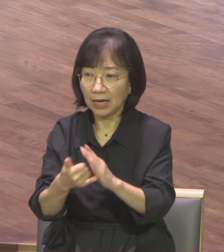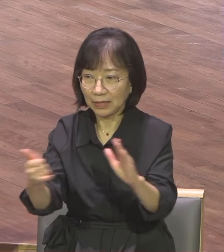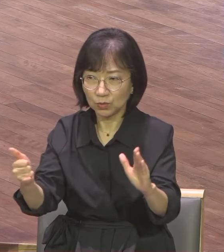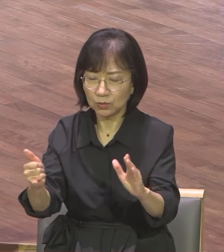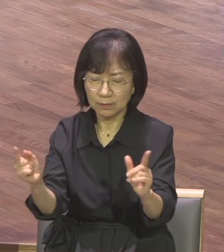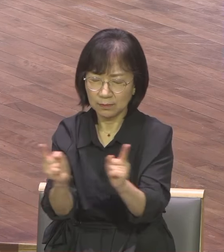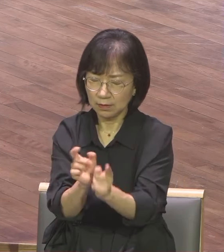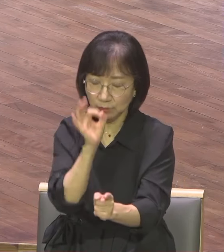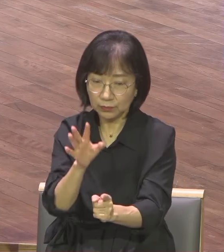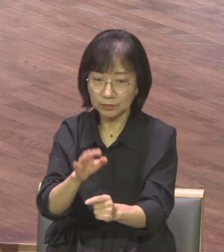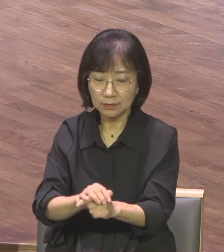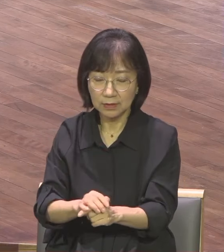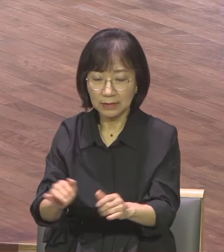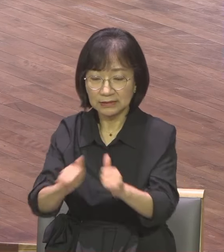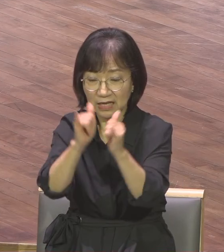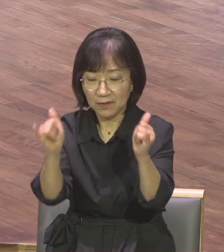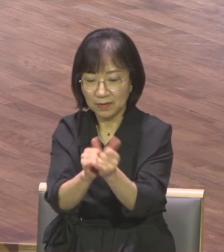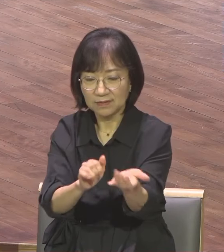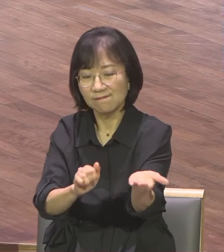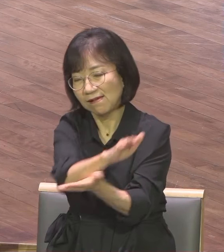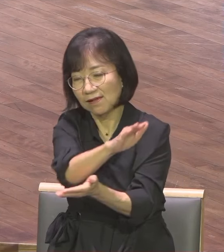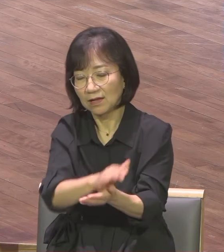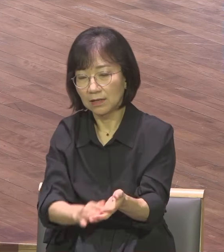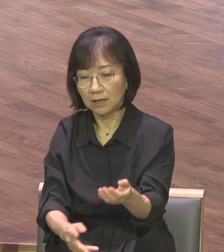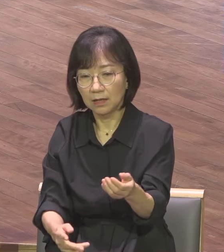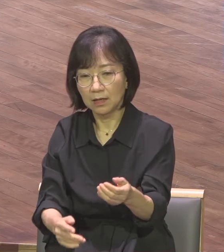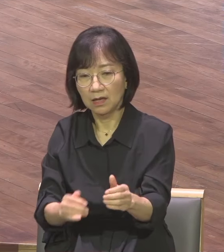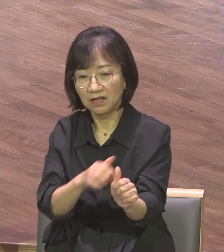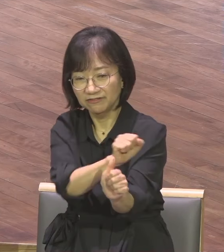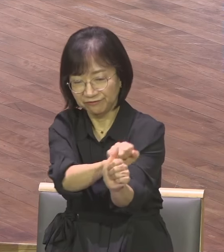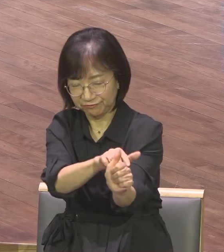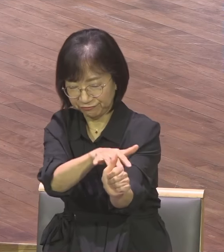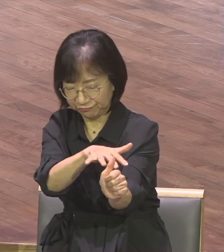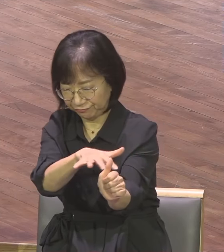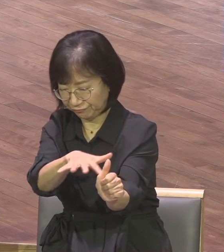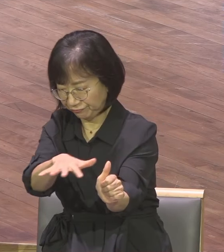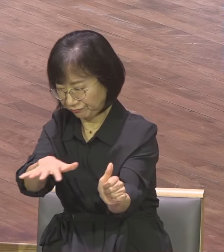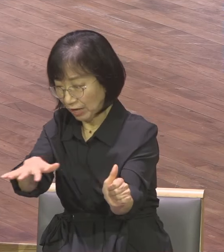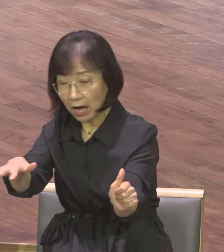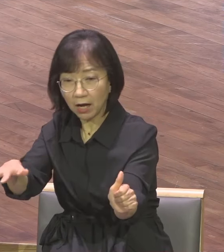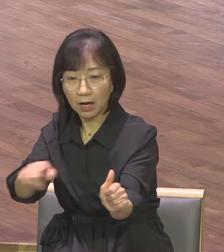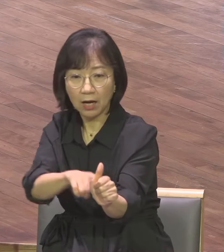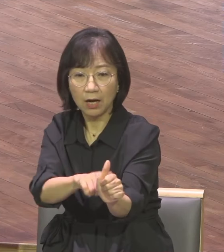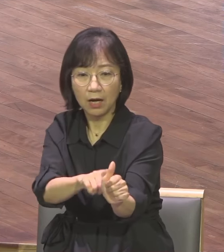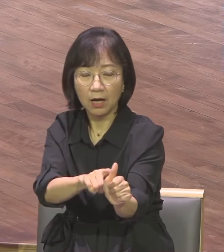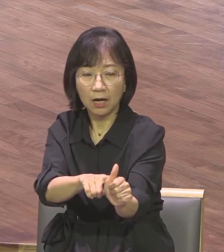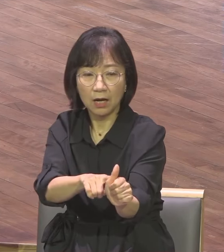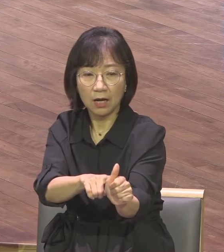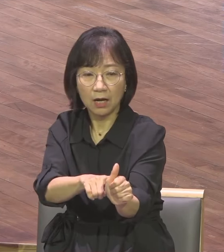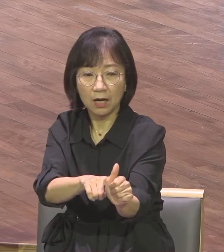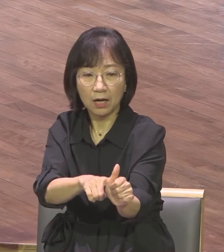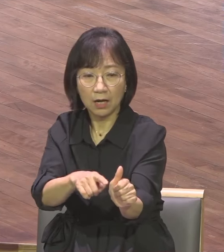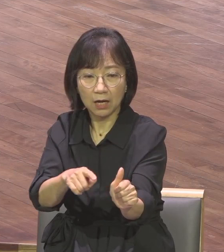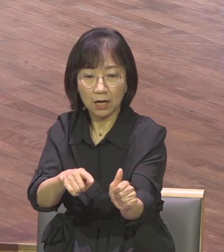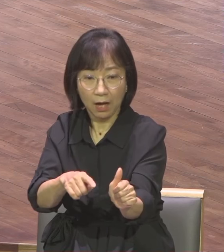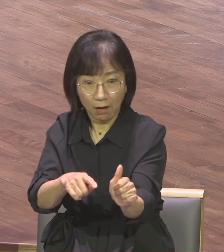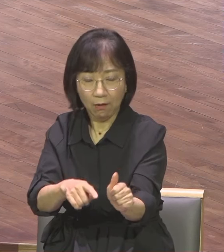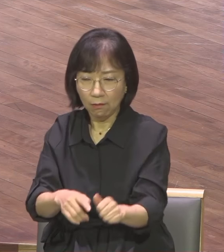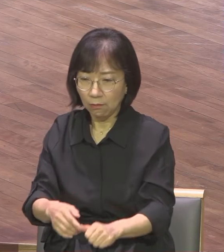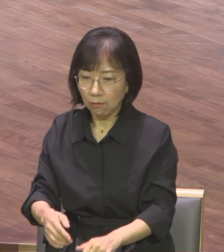사회에서도 버림받습니다 그 정도로 이 아데미 여신을 성기는 예배소 지역은 그렇게 강력해요 지금